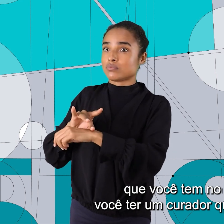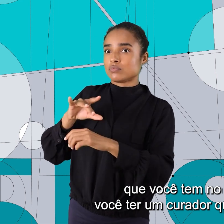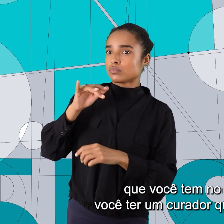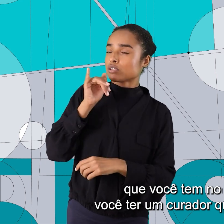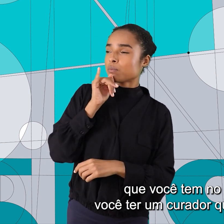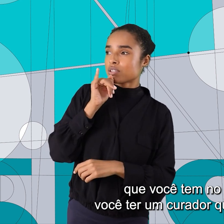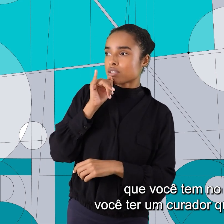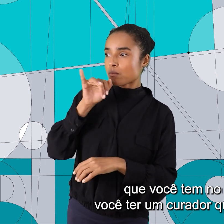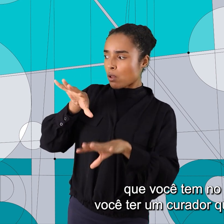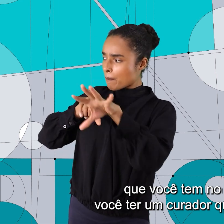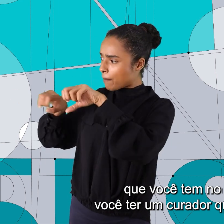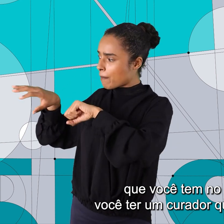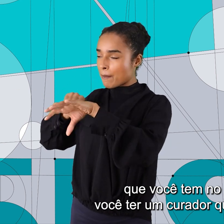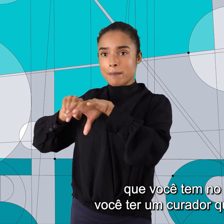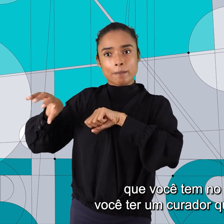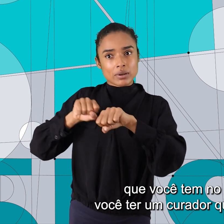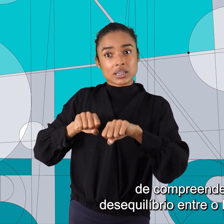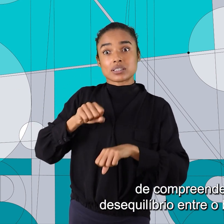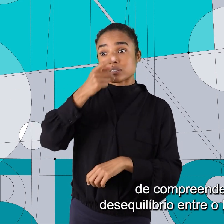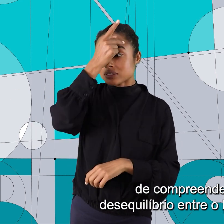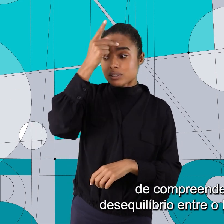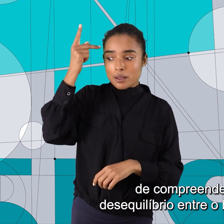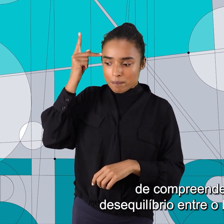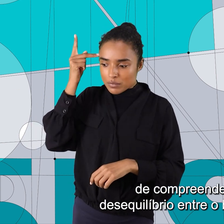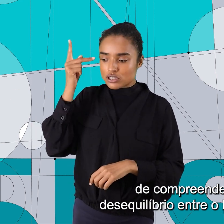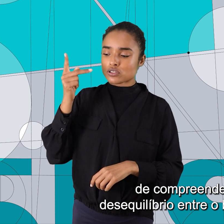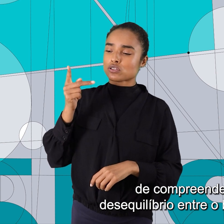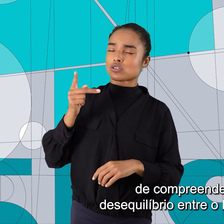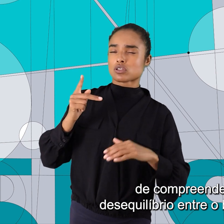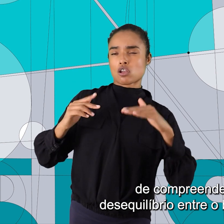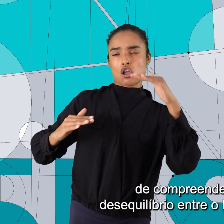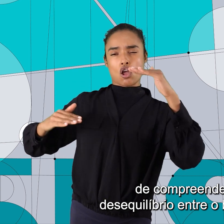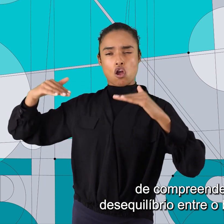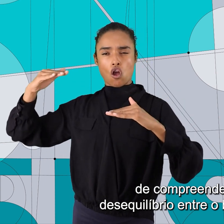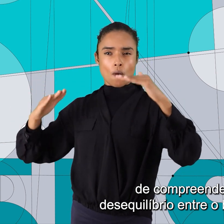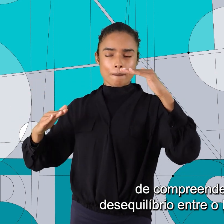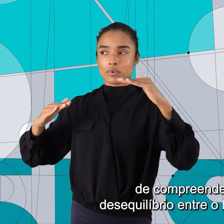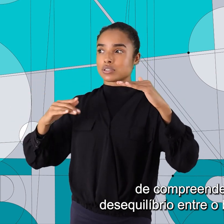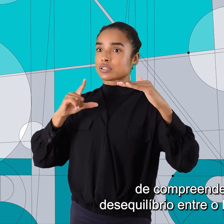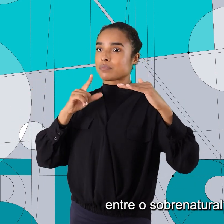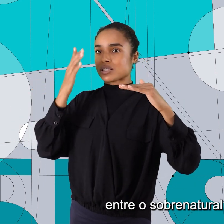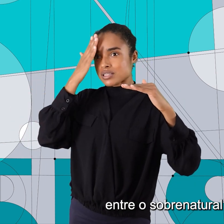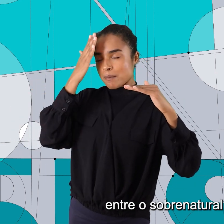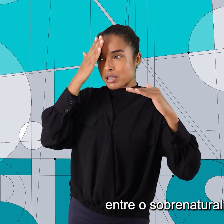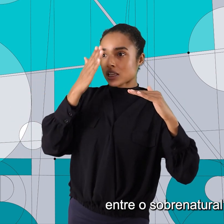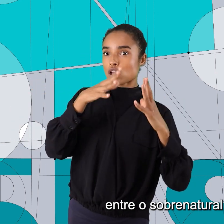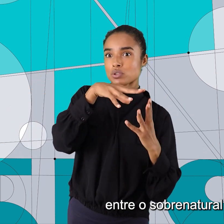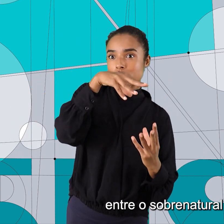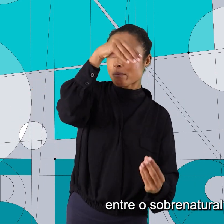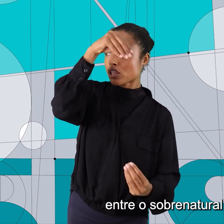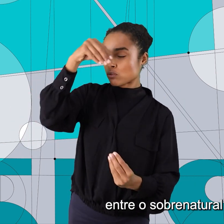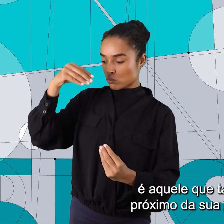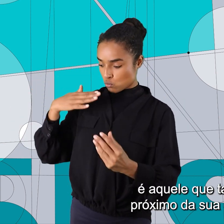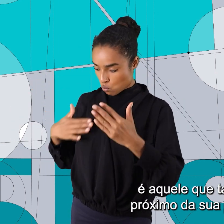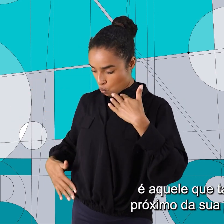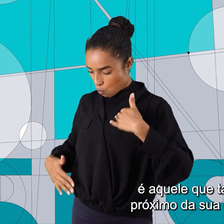cosmo, você ter um curador que seja capaz de compreender esse desequilíbrio entre o bem e o mal, entre o sobrenatural e